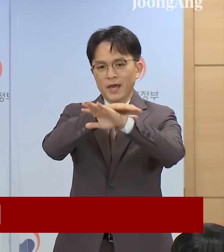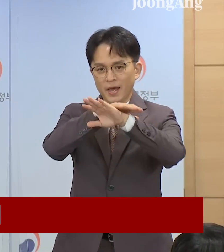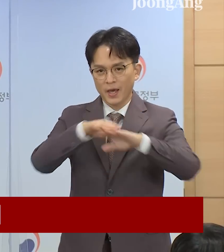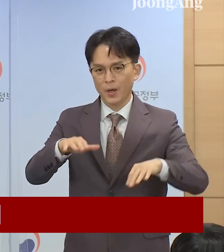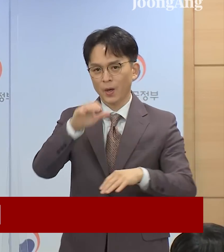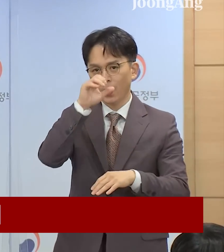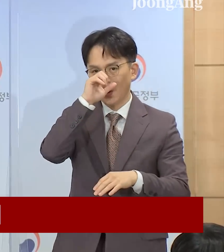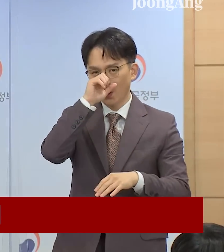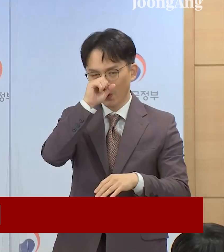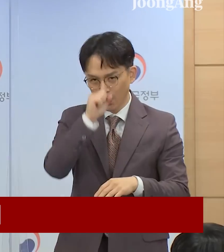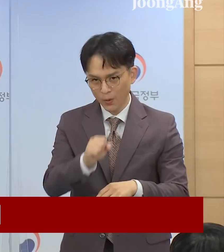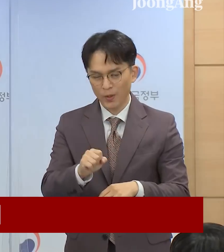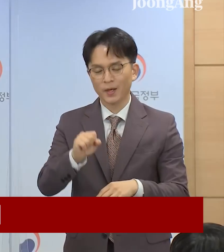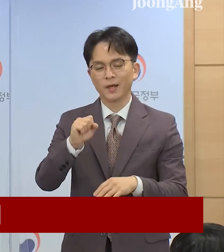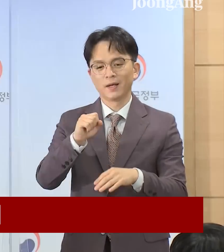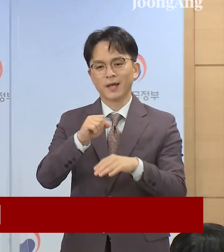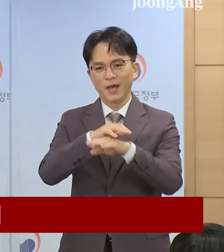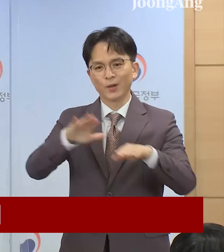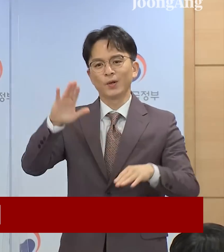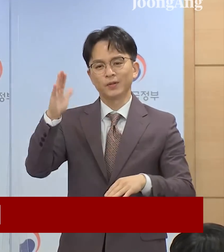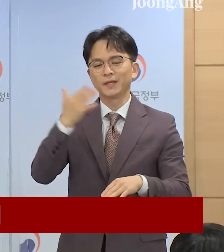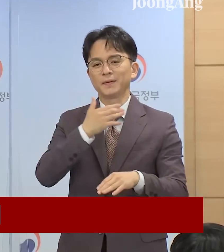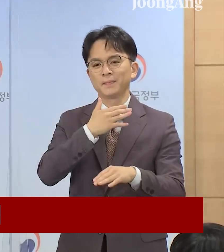되기를 기대하고 있습니다. 감사합니다.